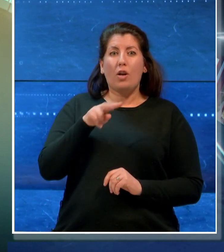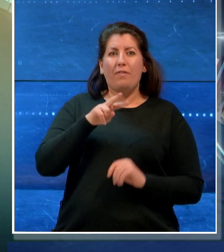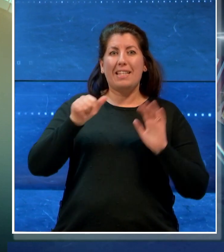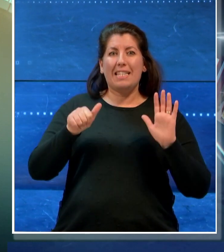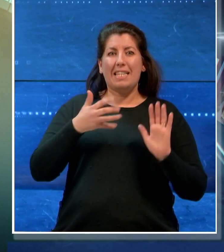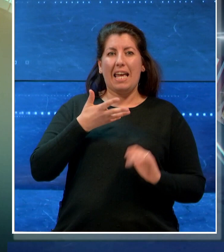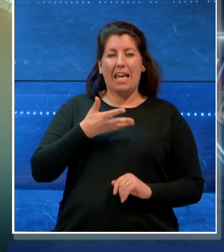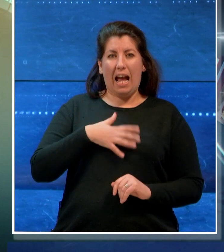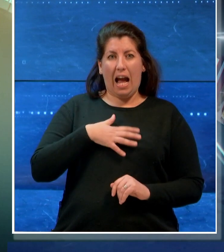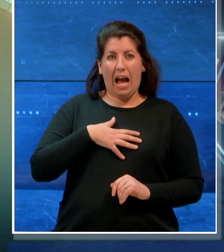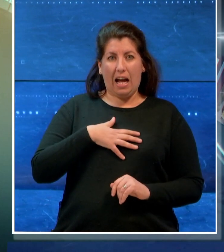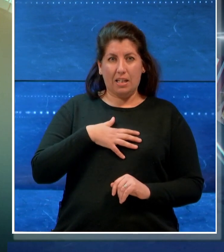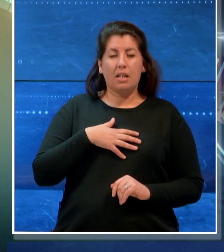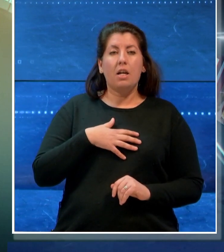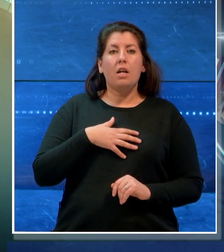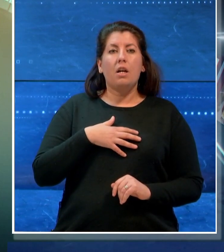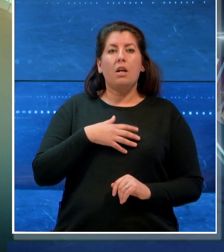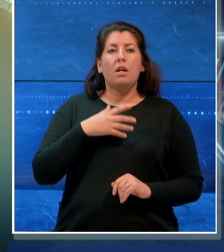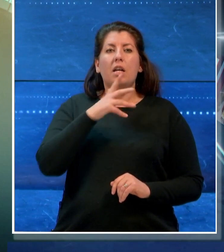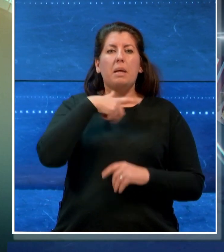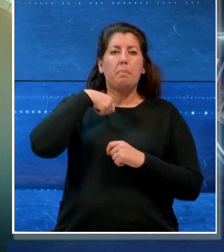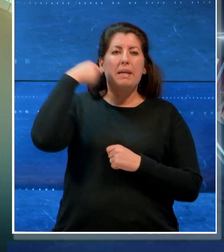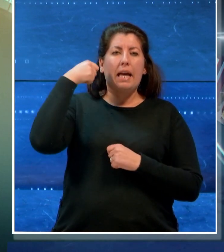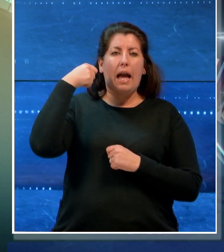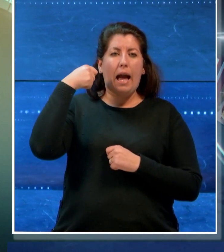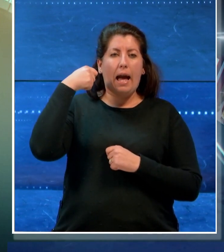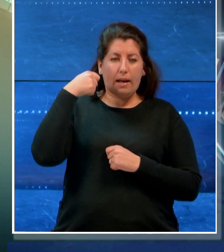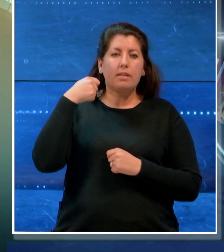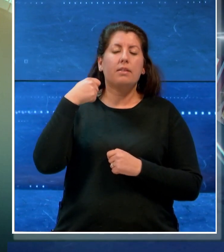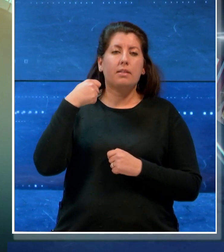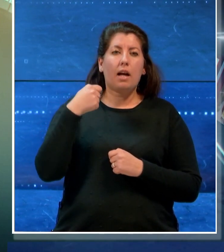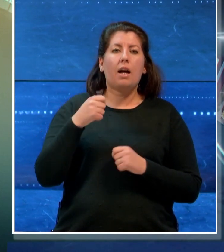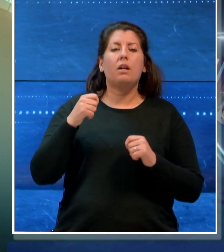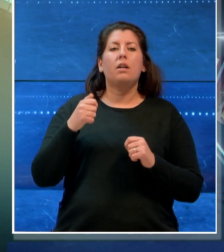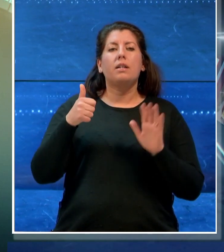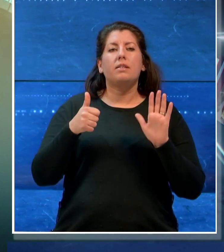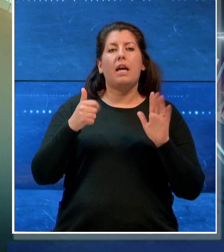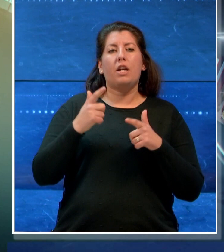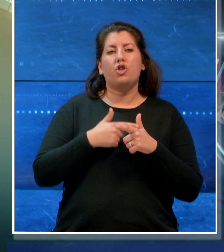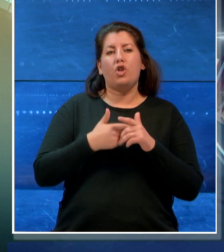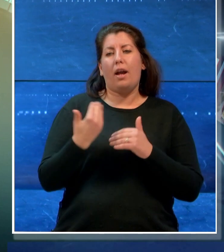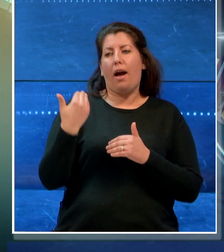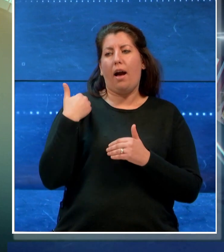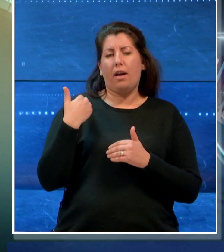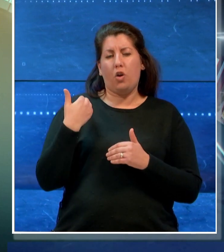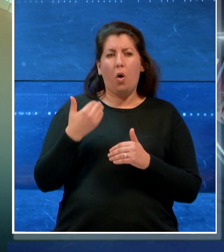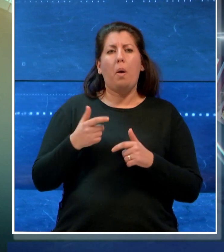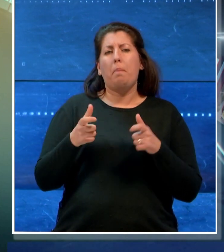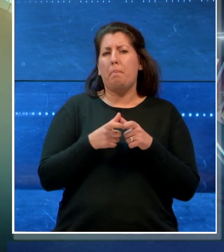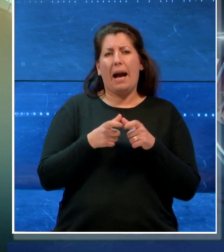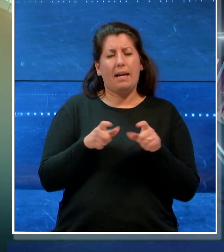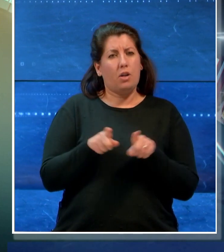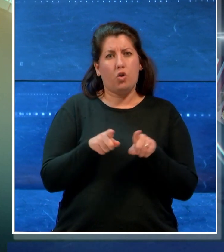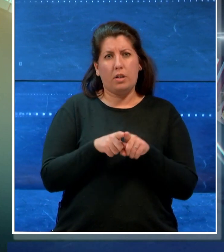impiccata la mattina dello scorso 6 gennaio sempre a Casarano nella